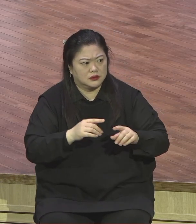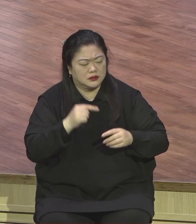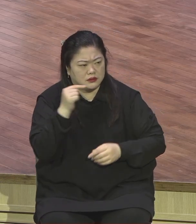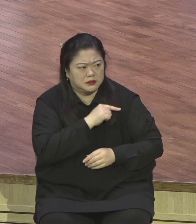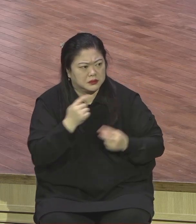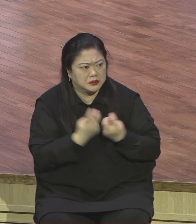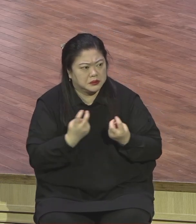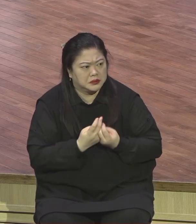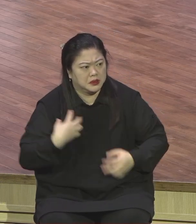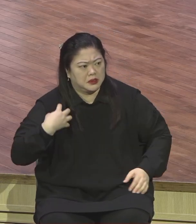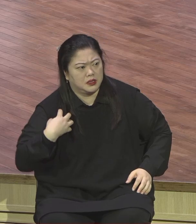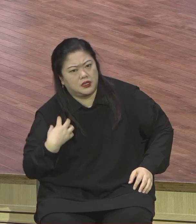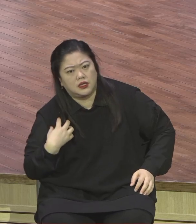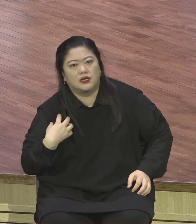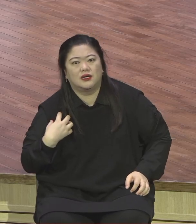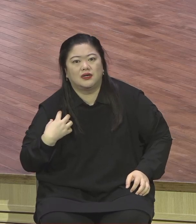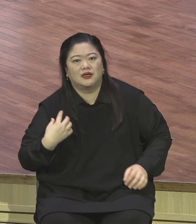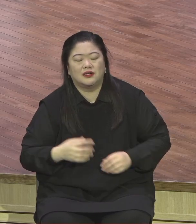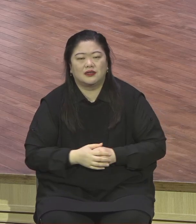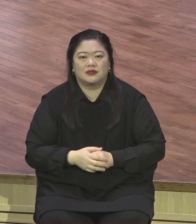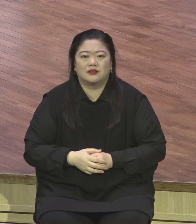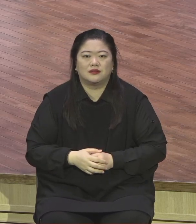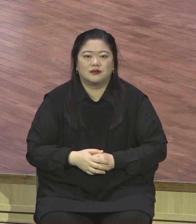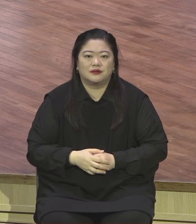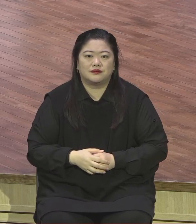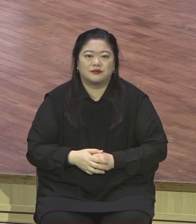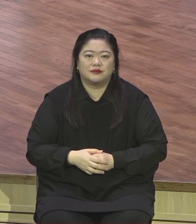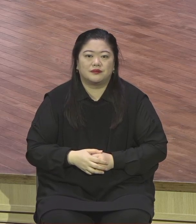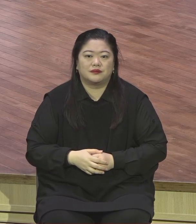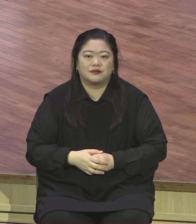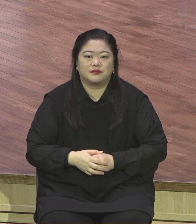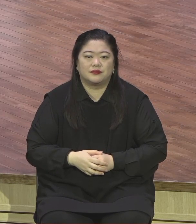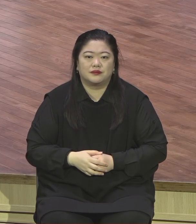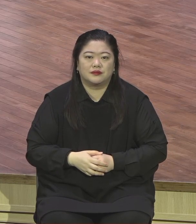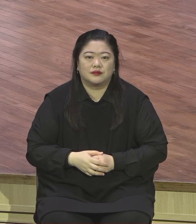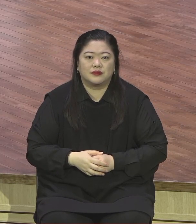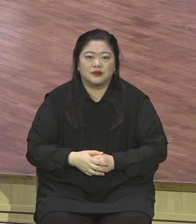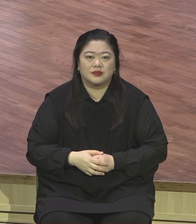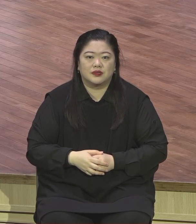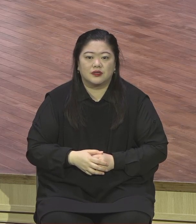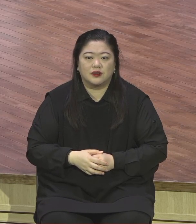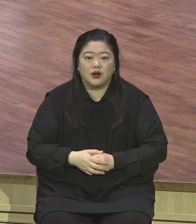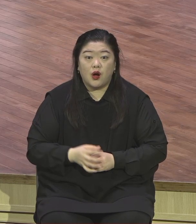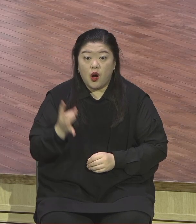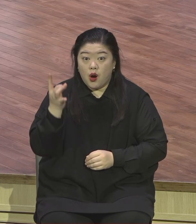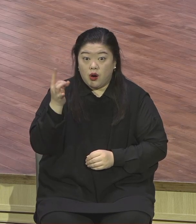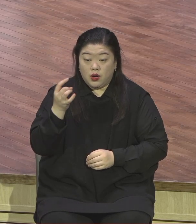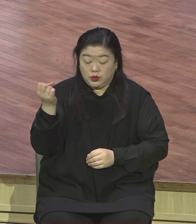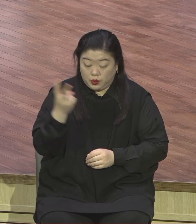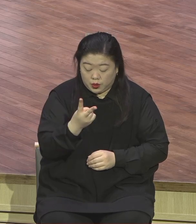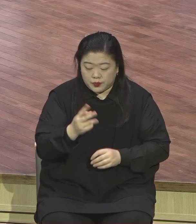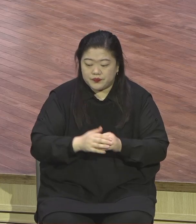속임수에 속아서 모든 인간이 짊어지게 된 죄의 짐을 뜻합니다. 죄의 짐.